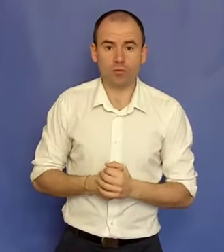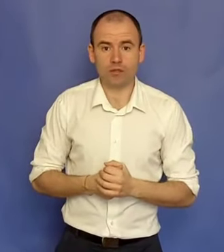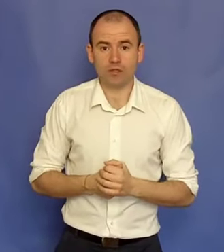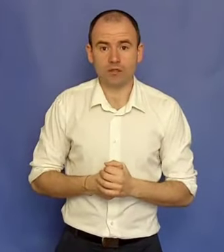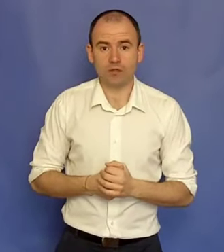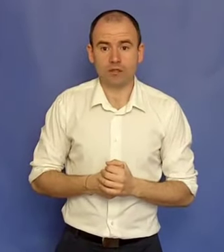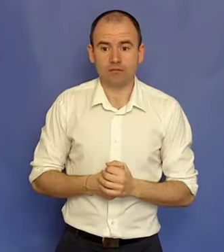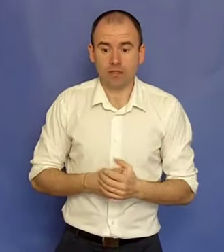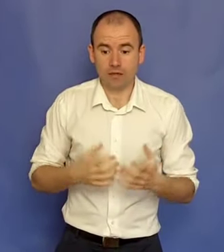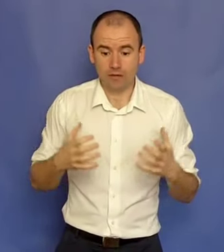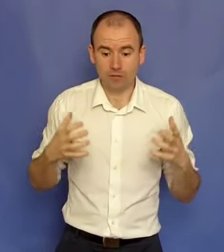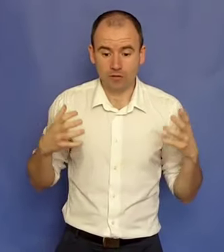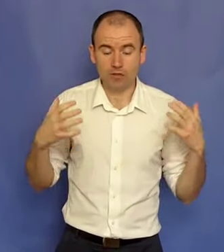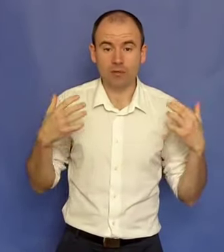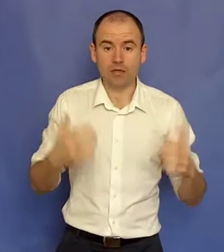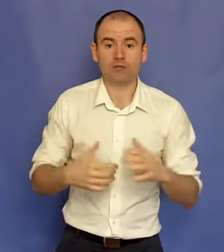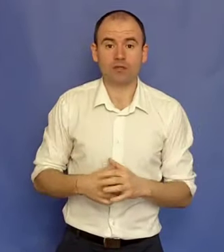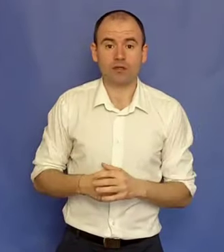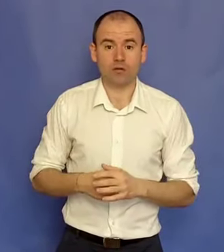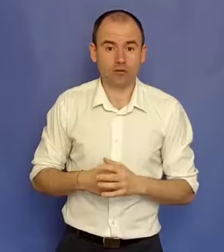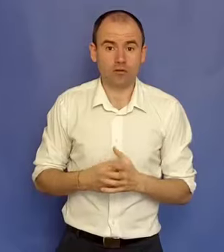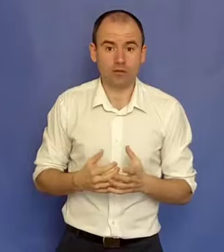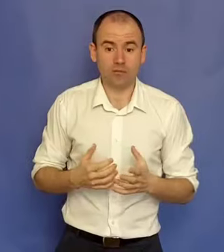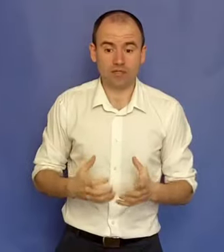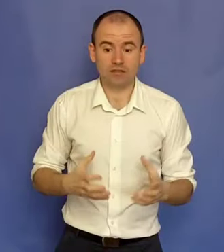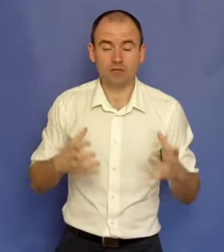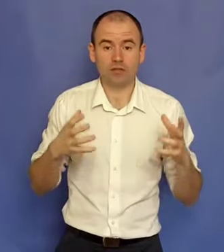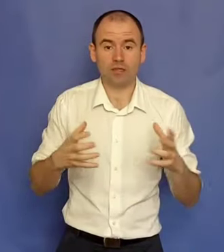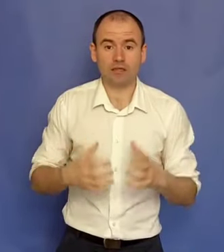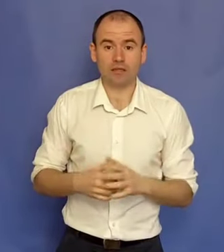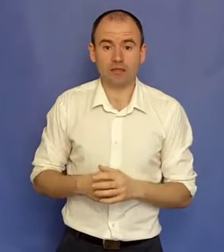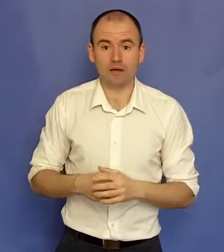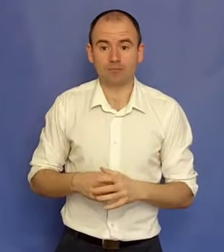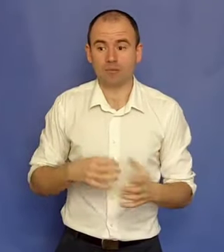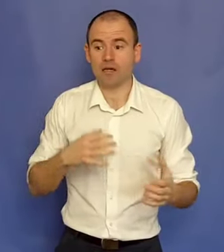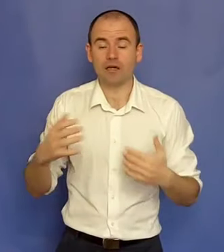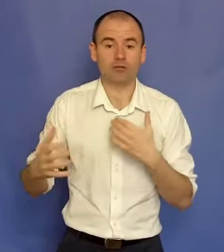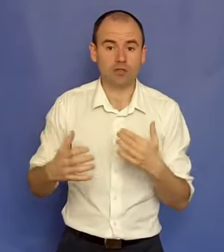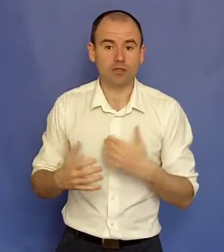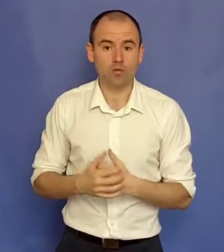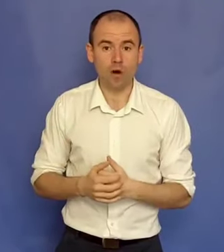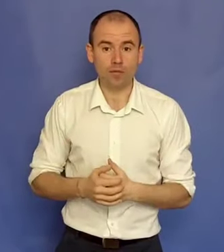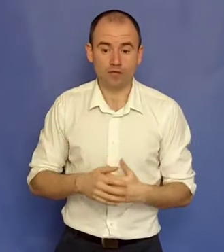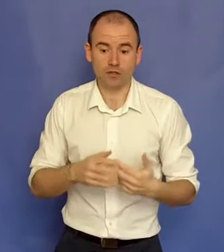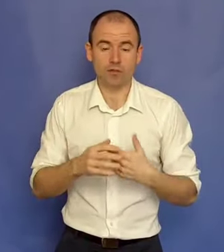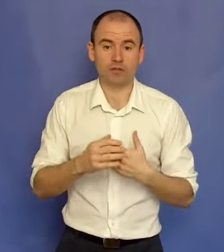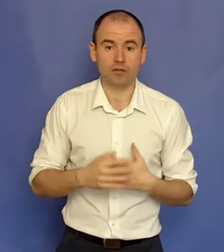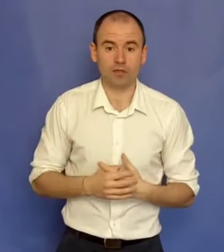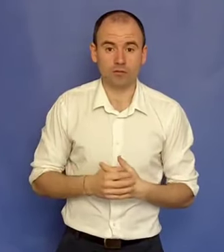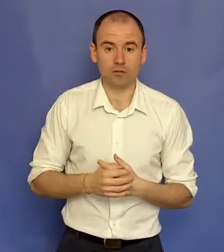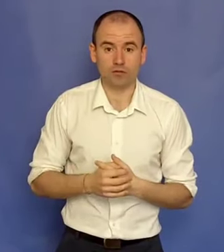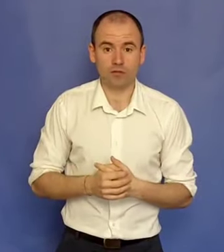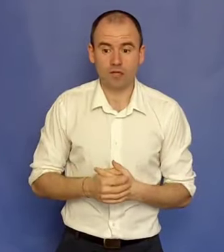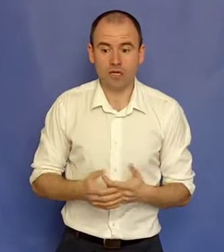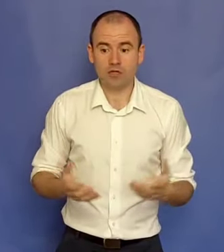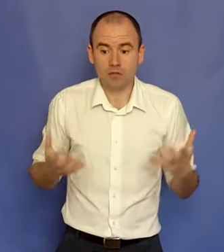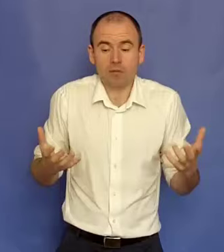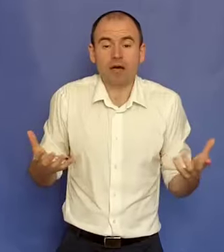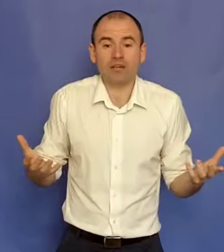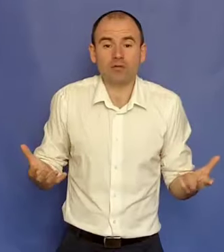copilărie. Dar care își face treaba extraordinar de bine. Este foarte talentat la a relaționa și el cu oamenii. Face și partea de customer service. Și am creat